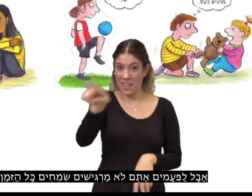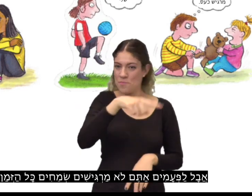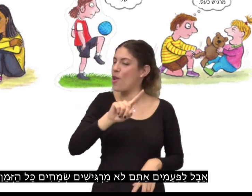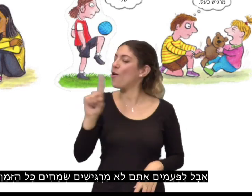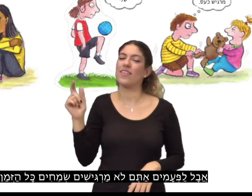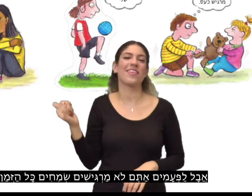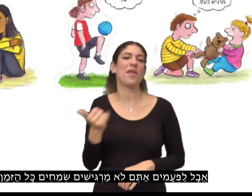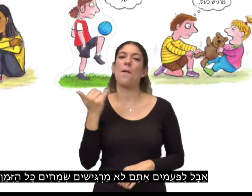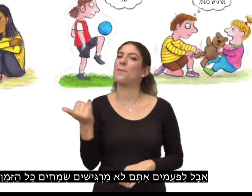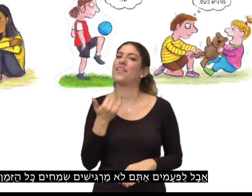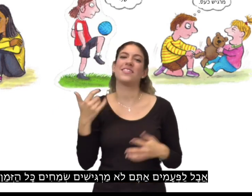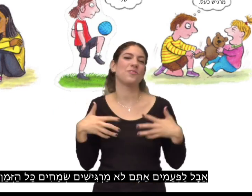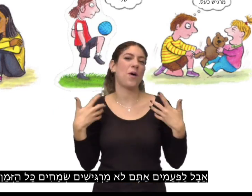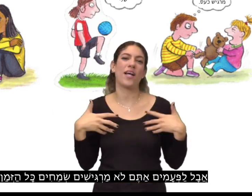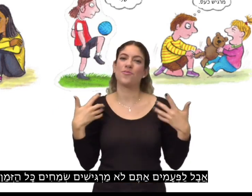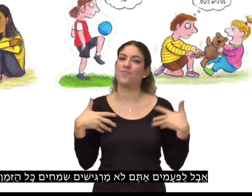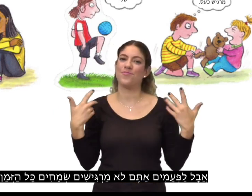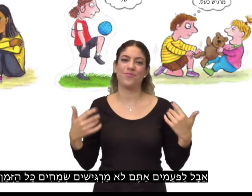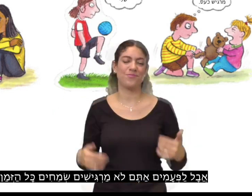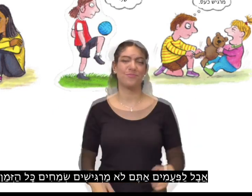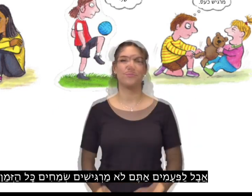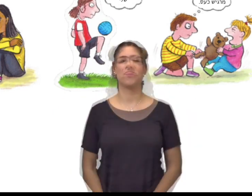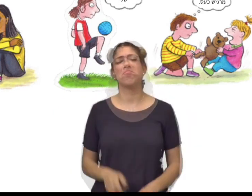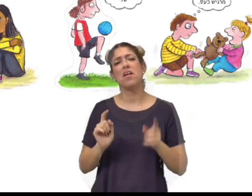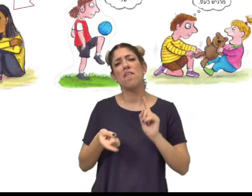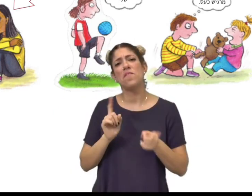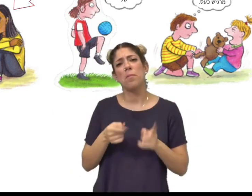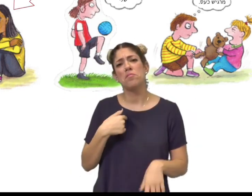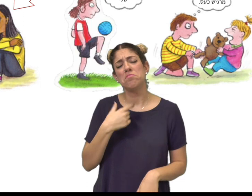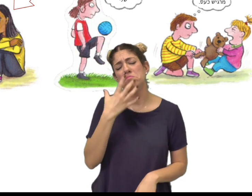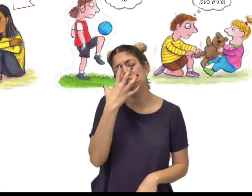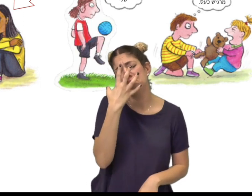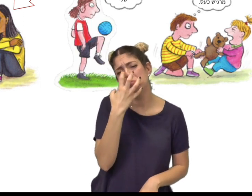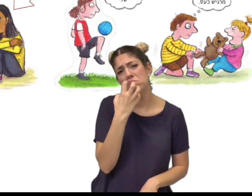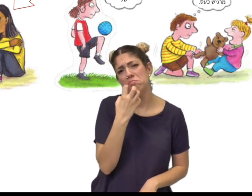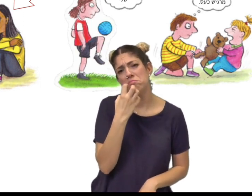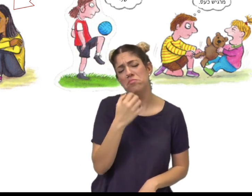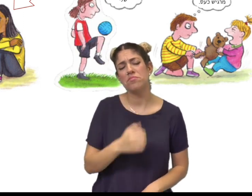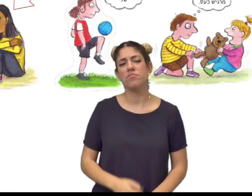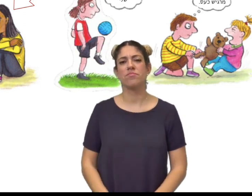אתם לא מרגישים שמחים כל הזמן. לפעמים אני עצובה.